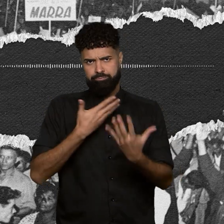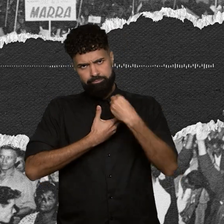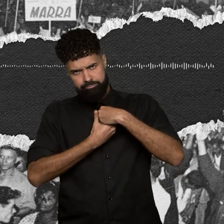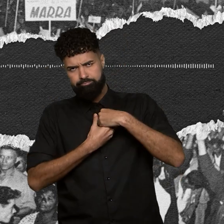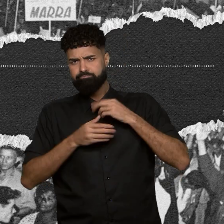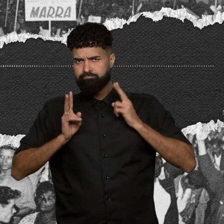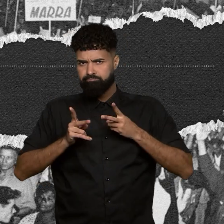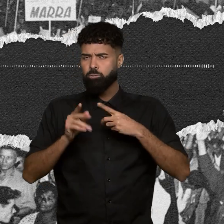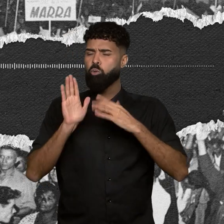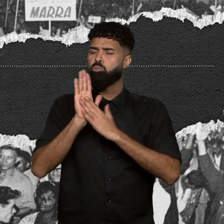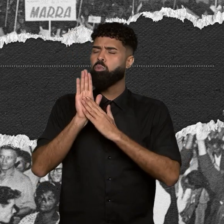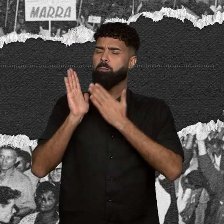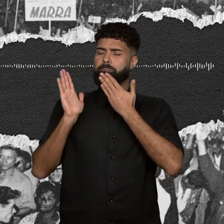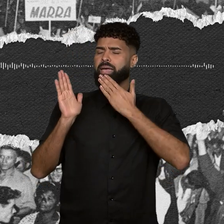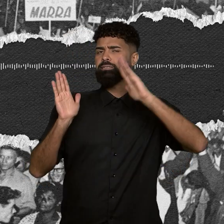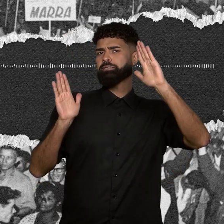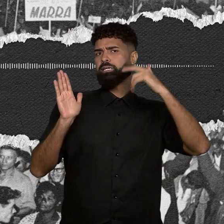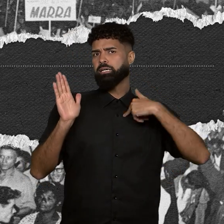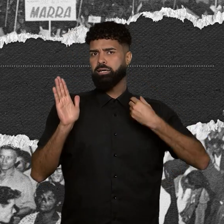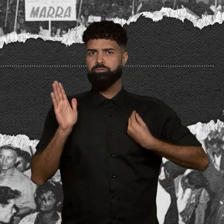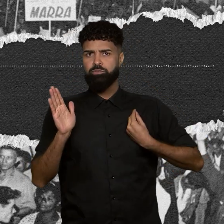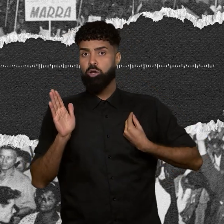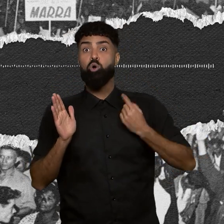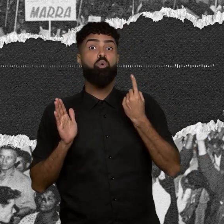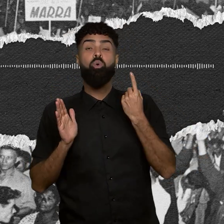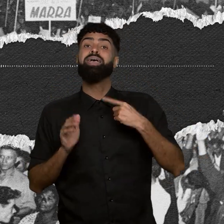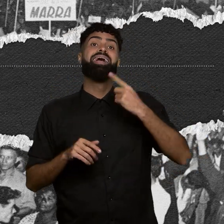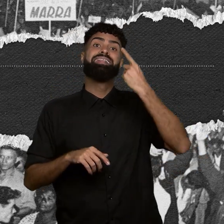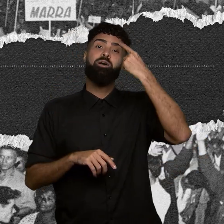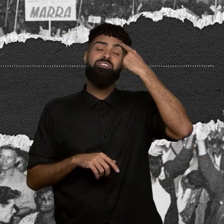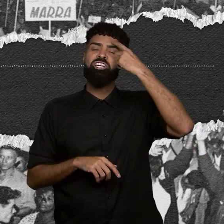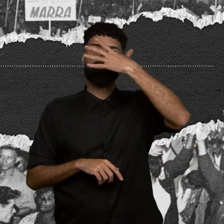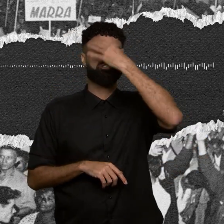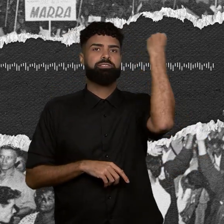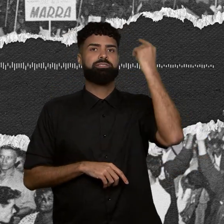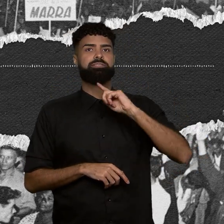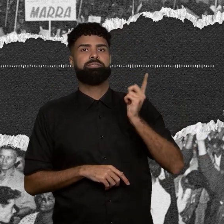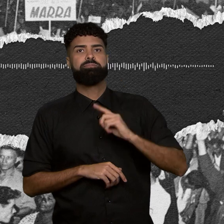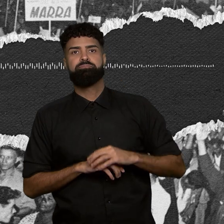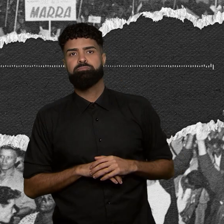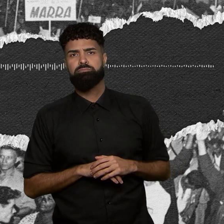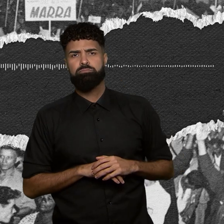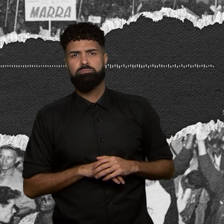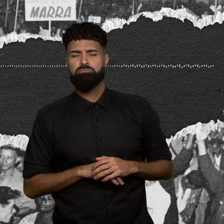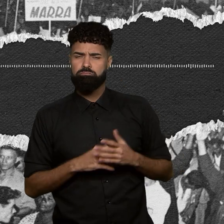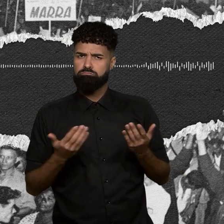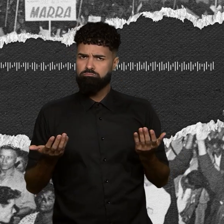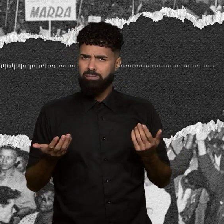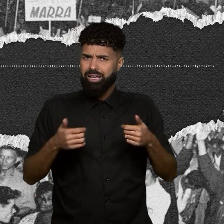promessas vivas. Uma delas, não esquecer. E a gente estava sob choque,